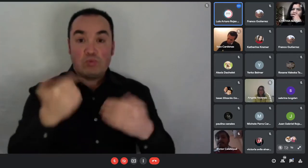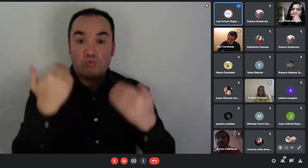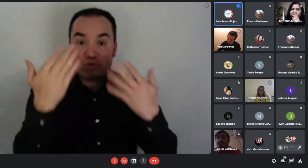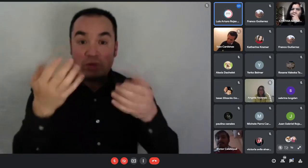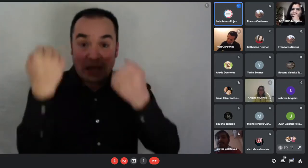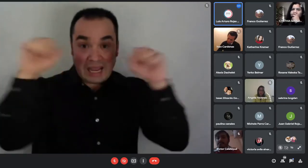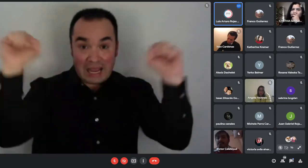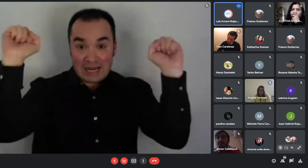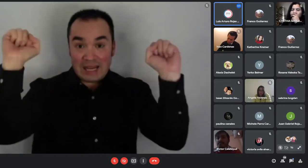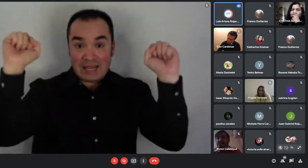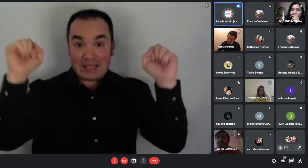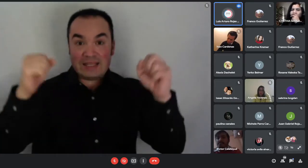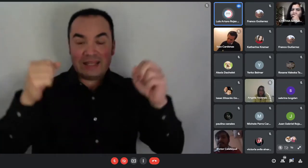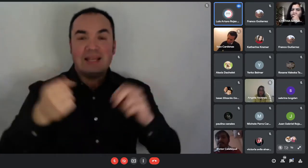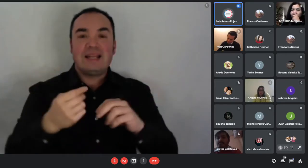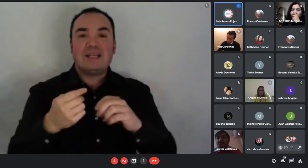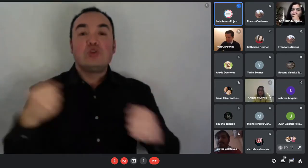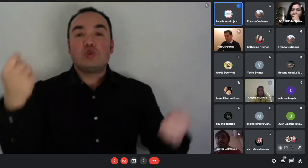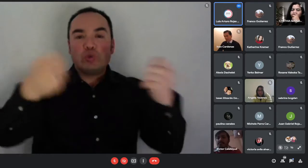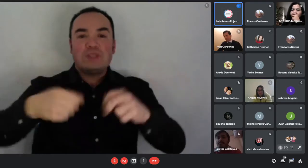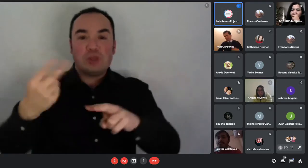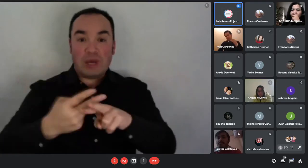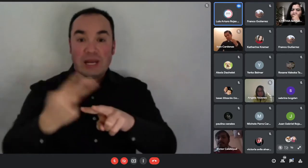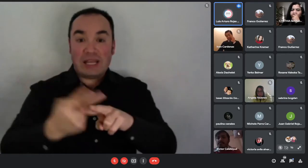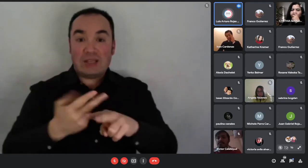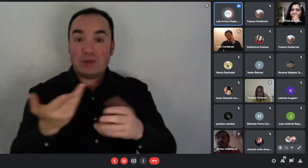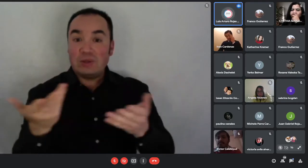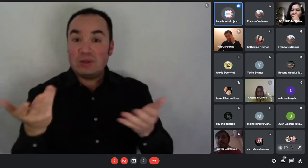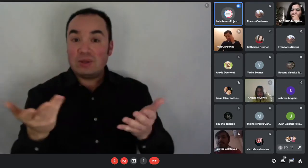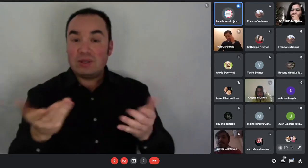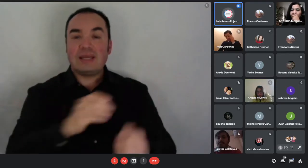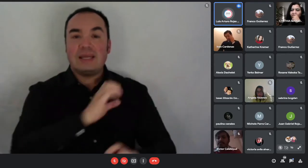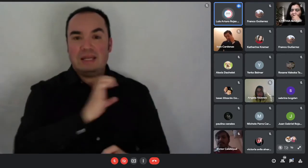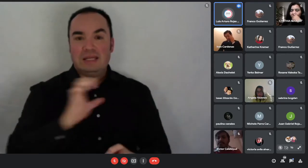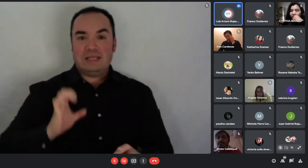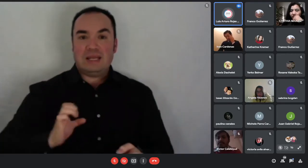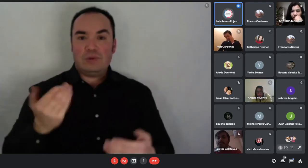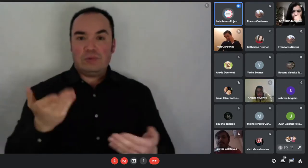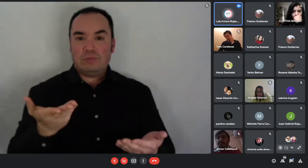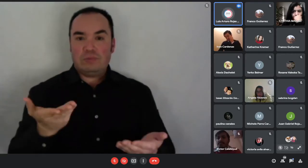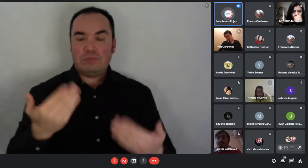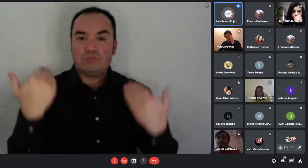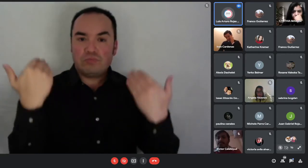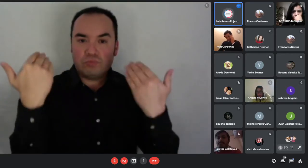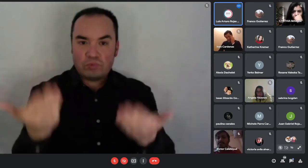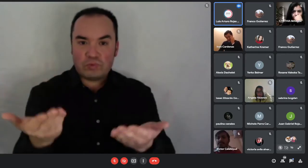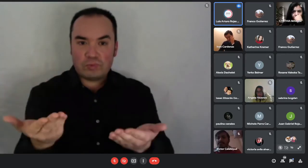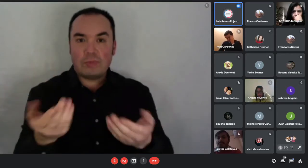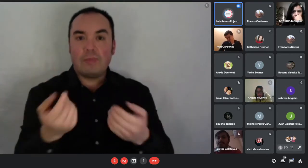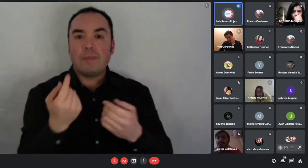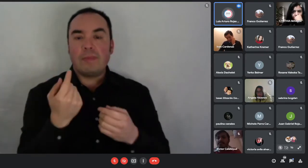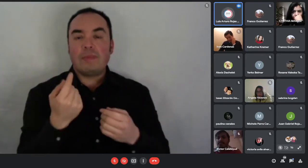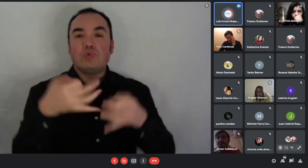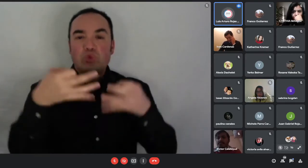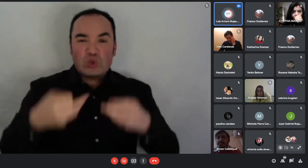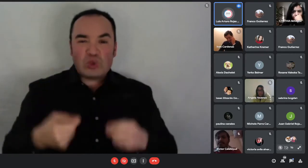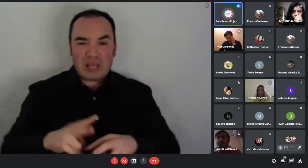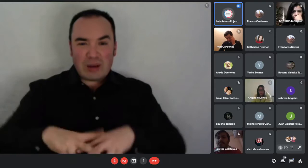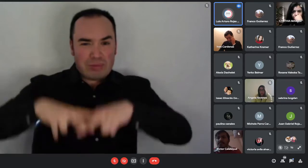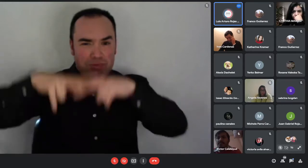el Estado les va a entregar a ustedes una reserva de 170 unidades de fomento para que ustedes puedan aplicarlo en el